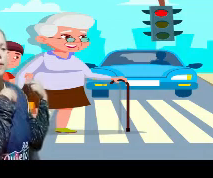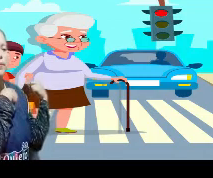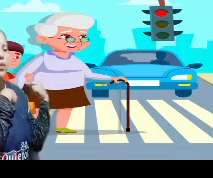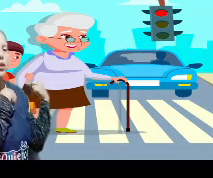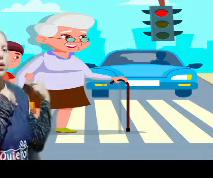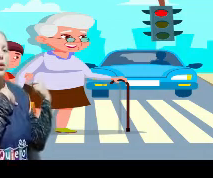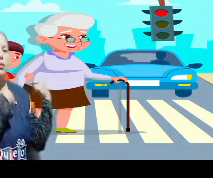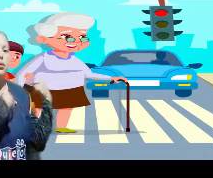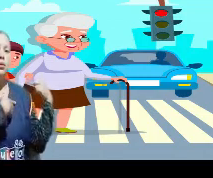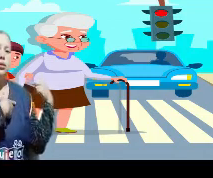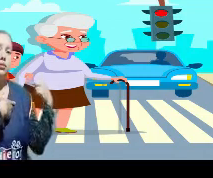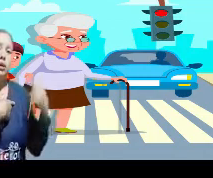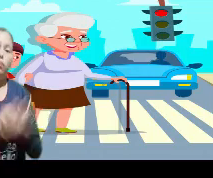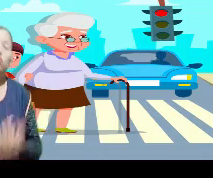por ahí.